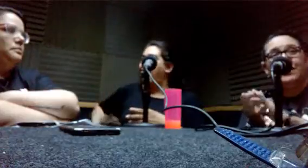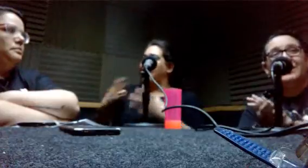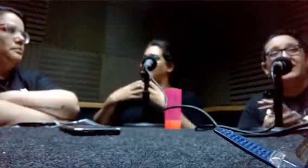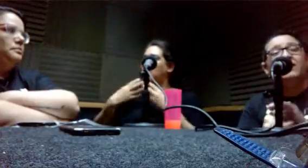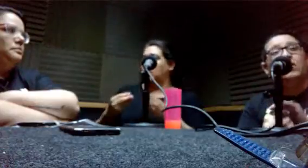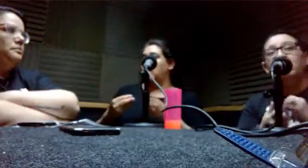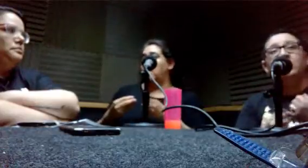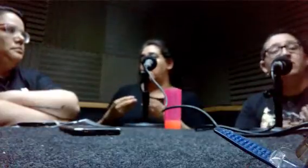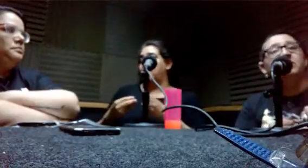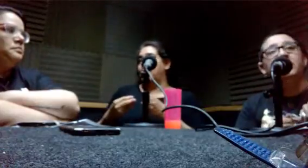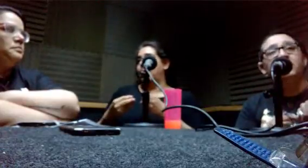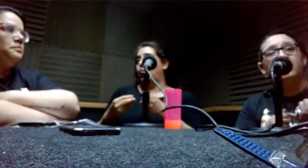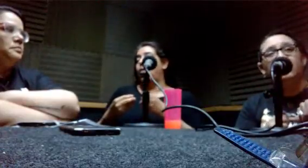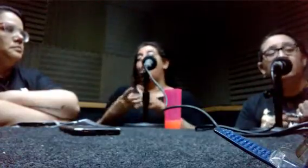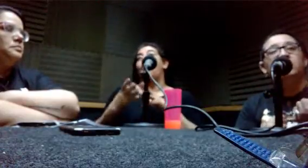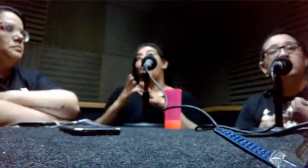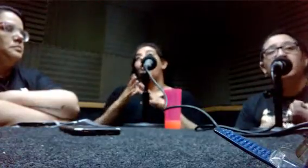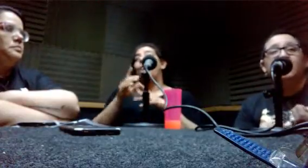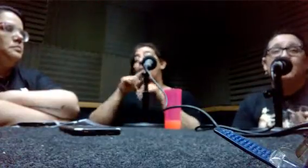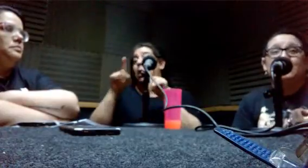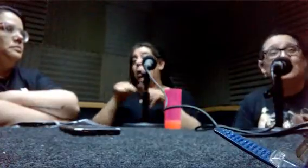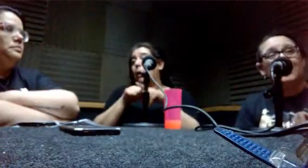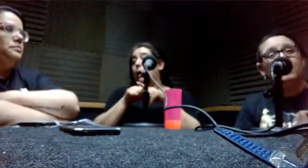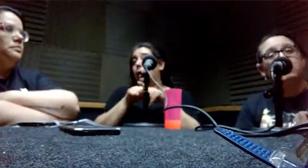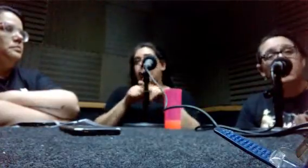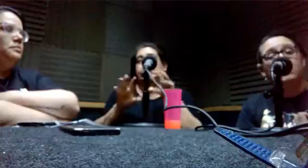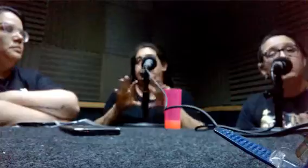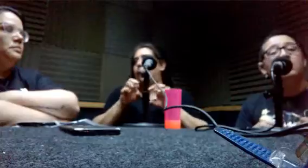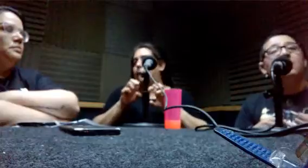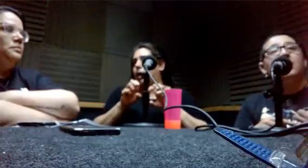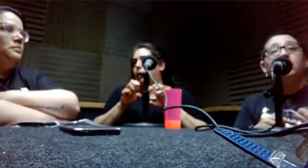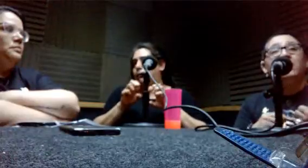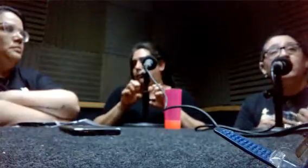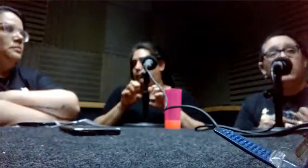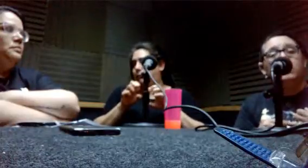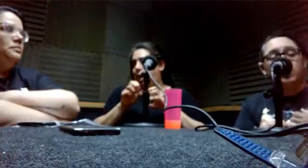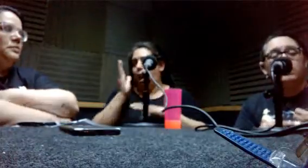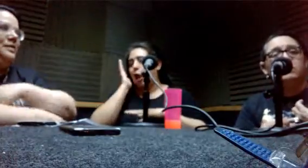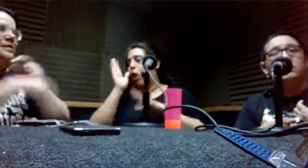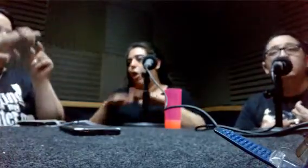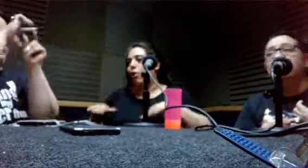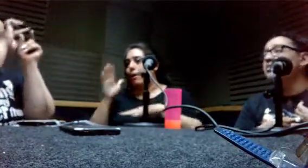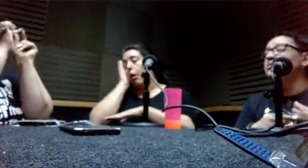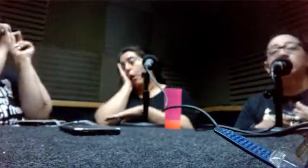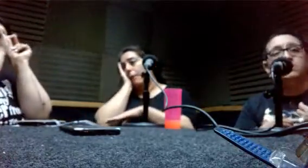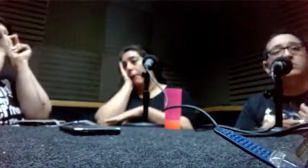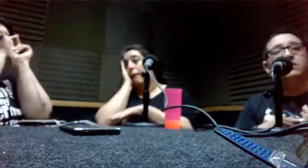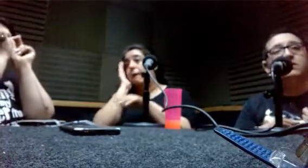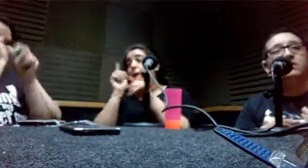diciendo Martín, o es muy temprano, en un momento de aire, que los chicos están durmiendo, en un recuadro, yo me tomé el trabajo, yo me tomé el trabajo